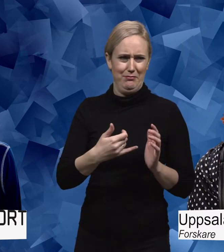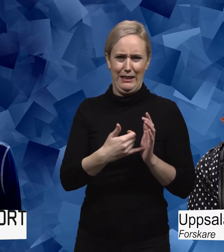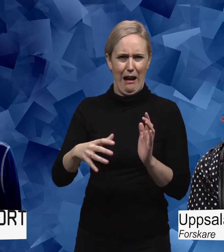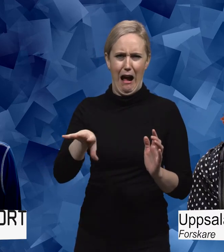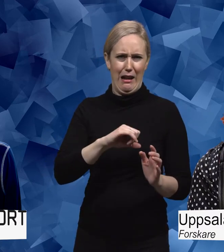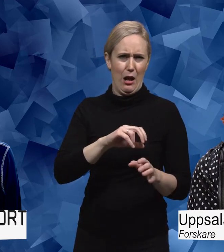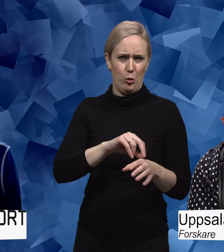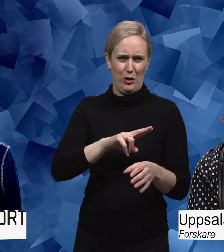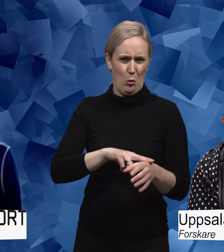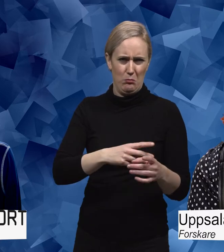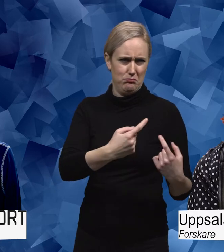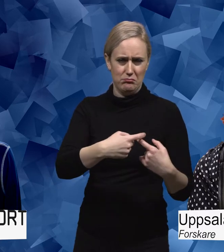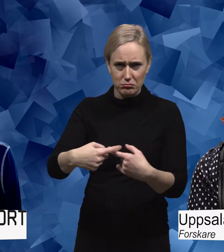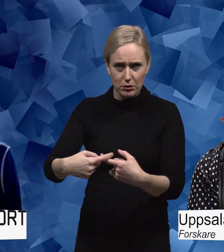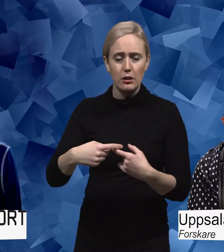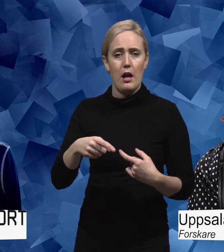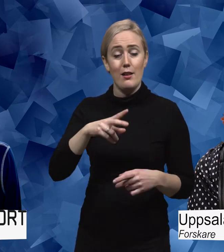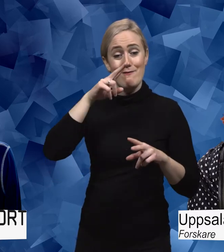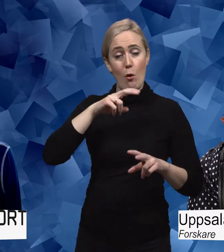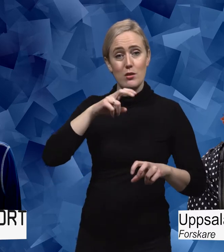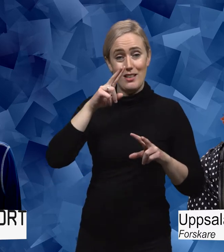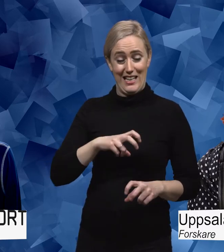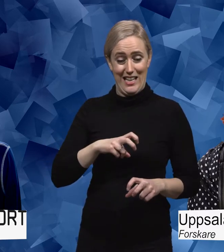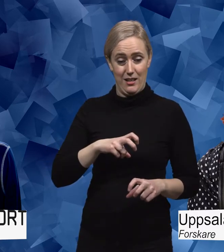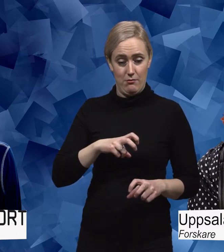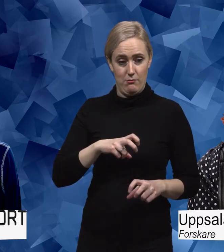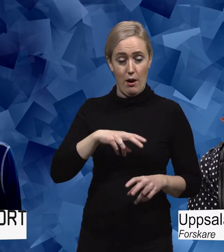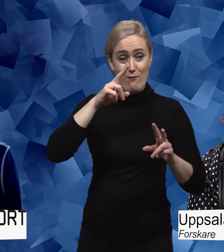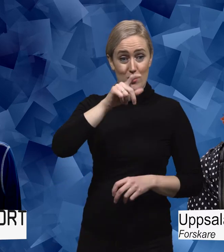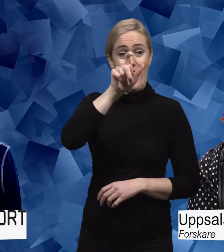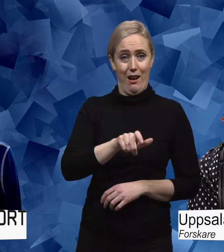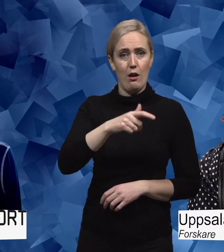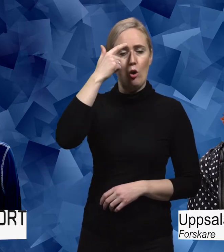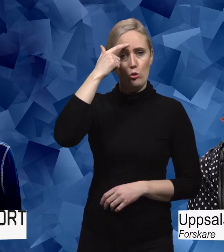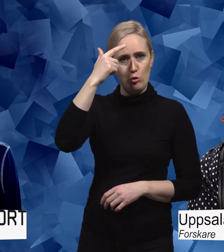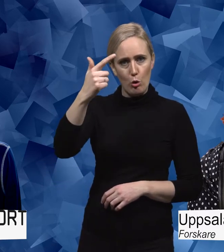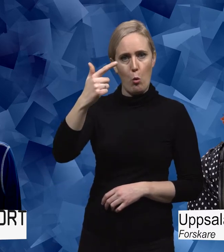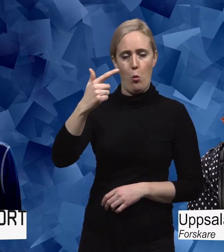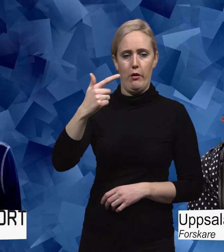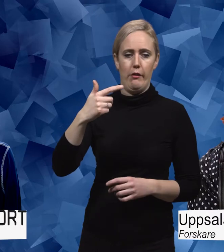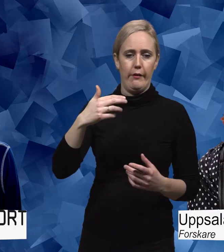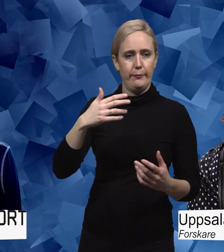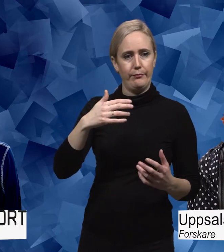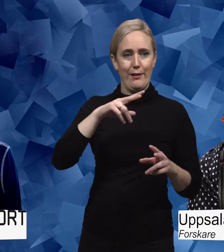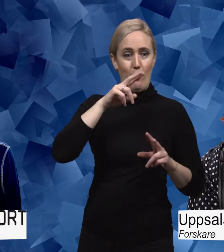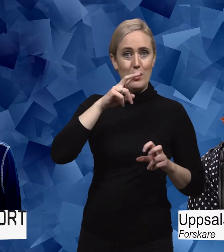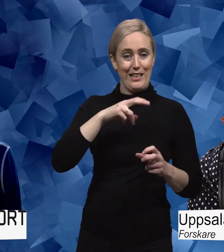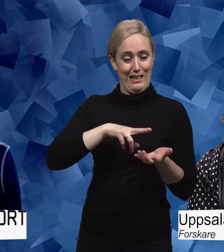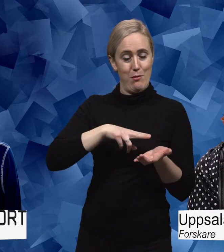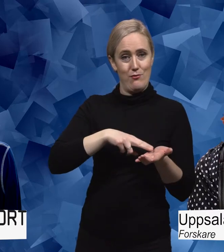egentligen. Visar att den forskning som forskarna tror att patienter, forskare och kliniker, alltså våra läkare och våra sjukvårdskar, de som jobbar i